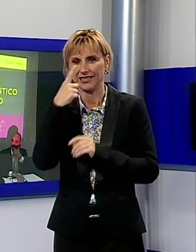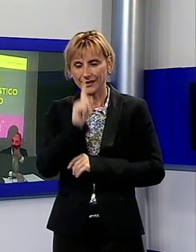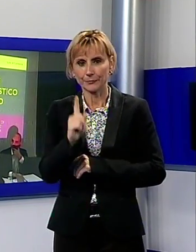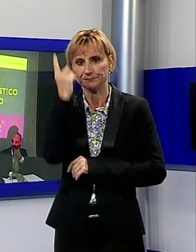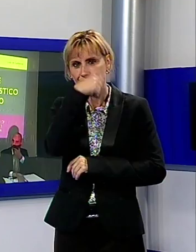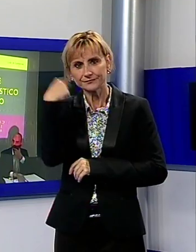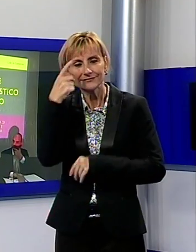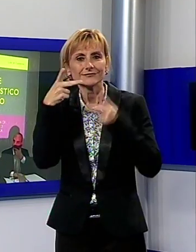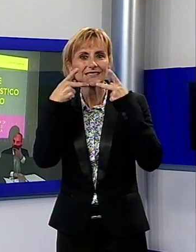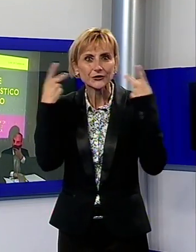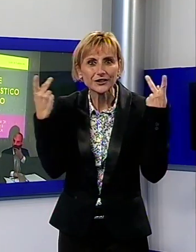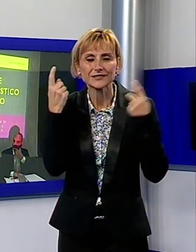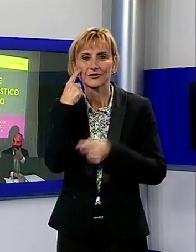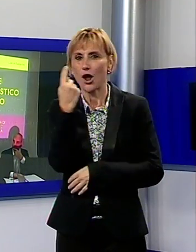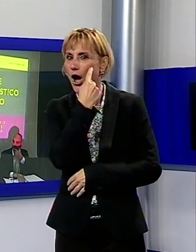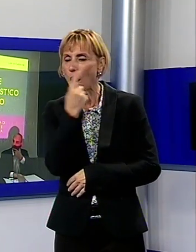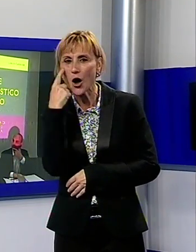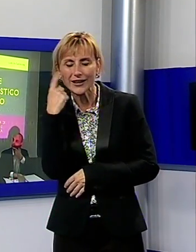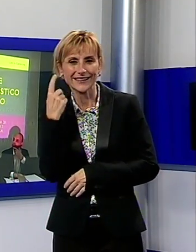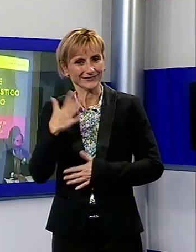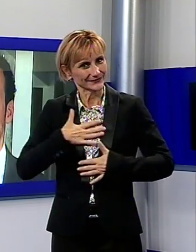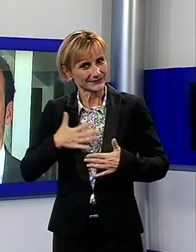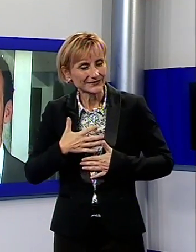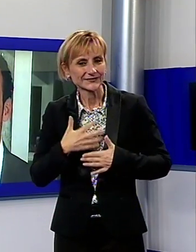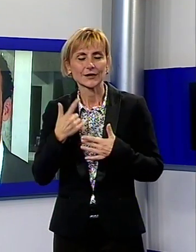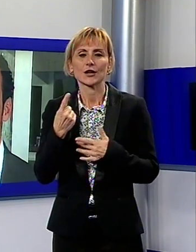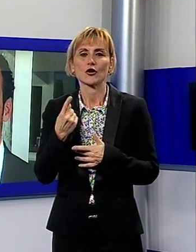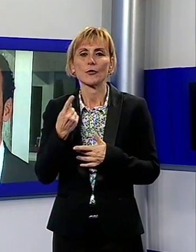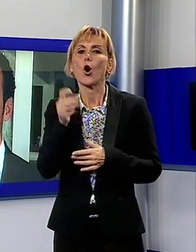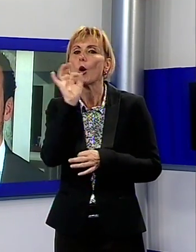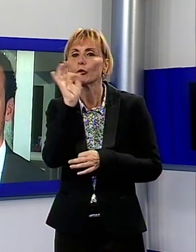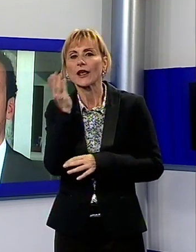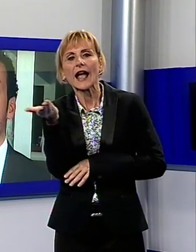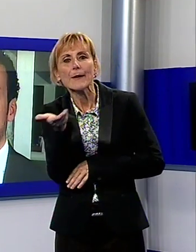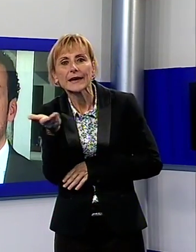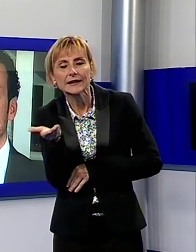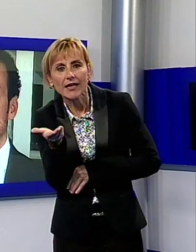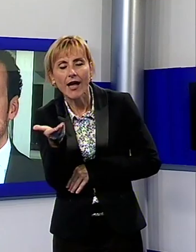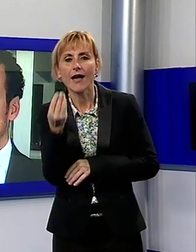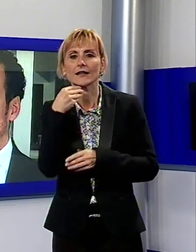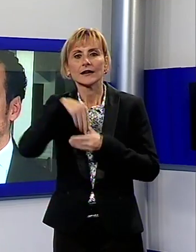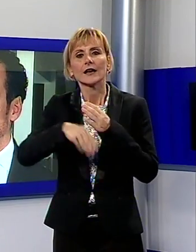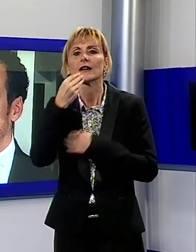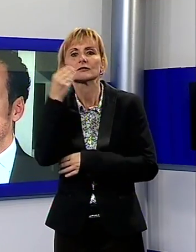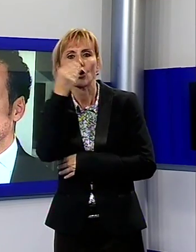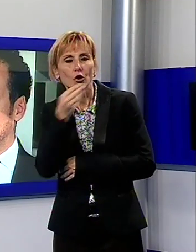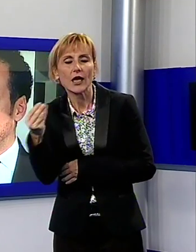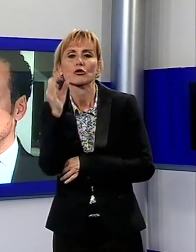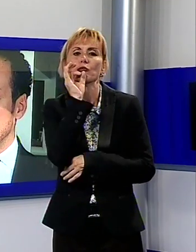coloro che stanno nelle reception degli alberghi, a fare camerieri nei ristoranti, oppure negli stabilimenti balneari della nostra